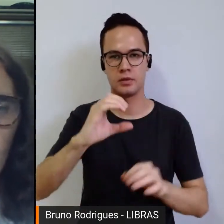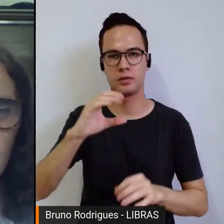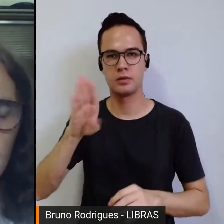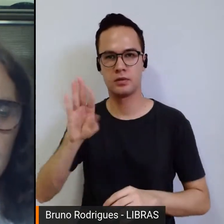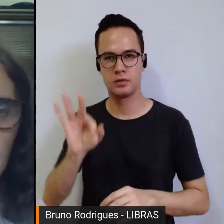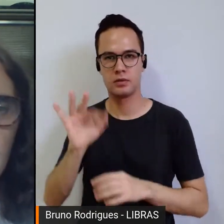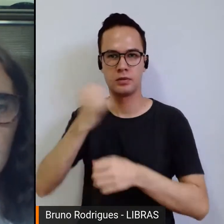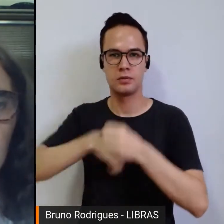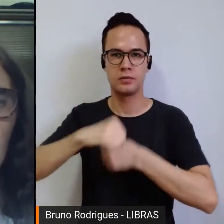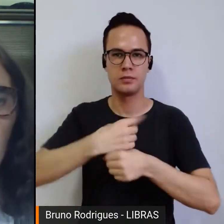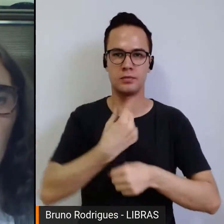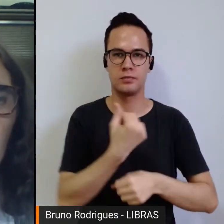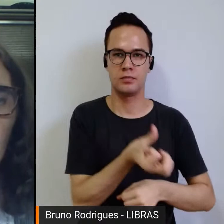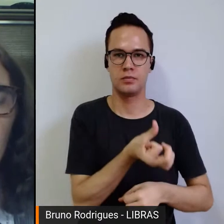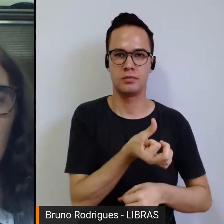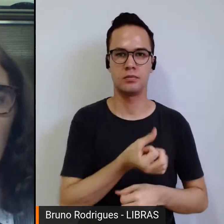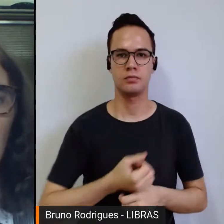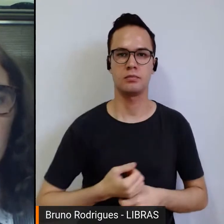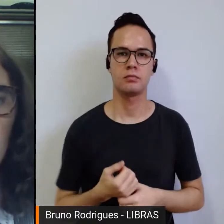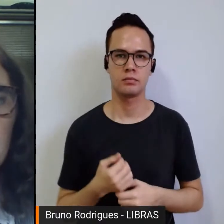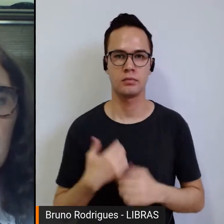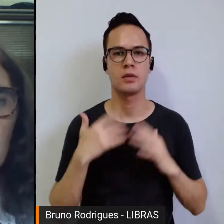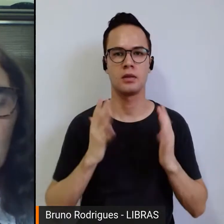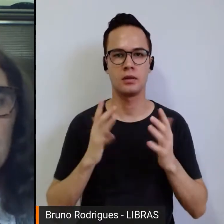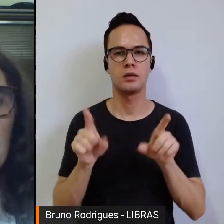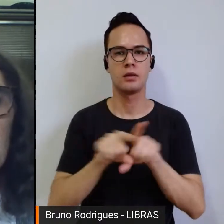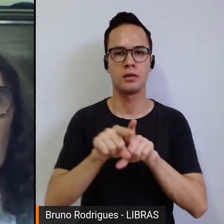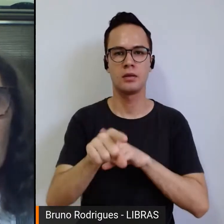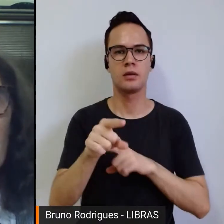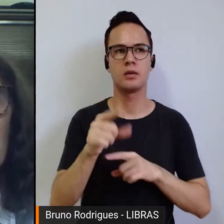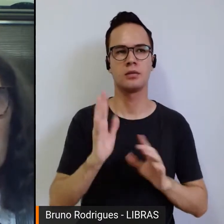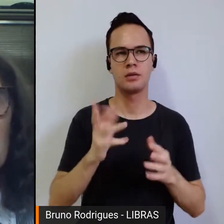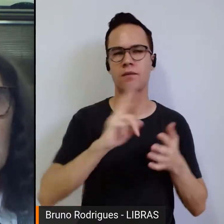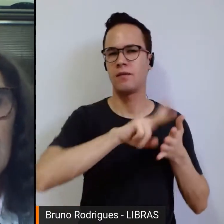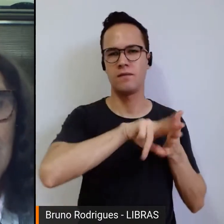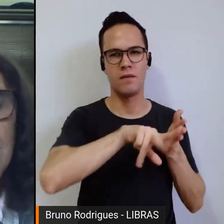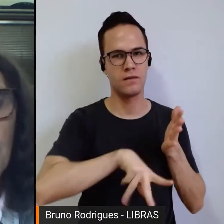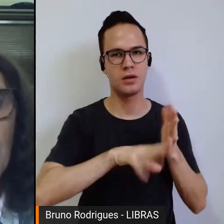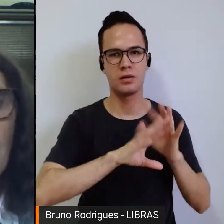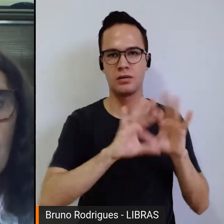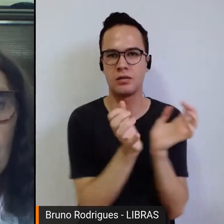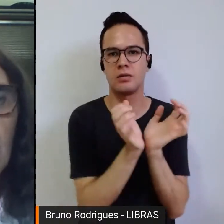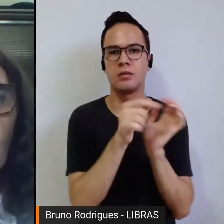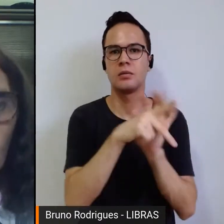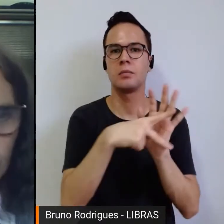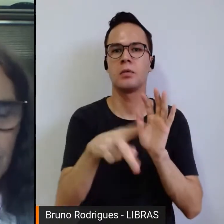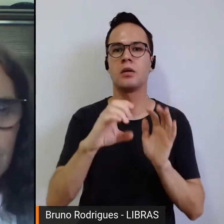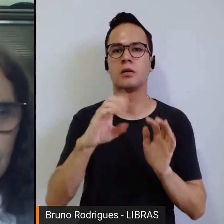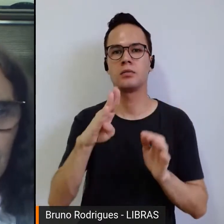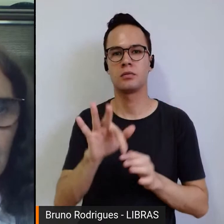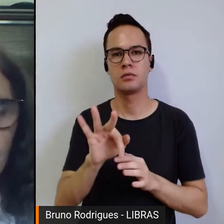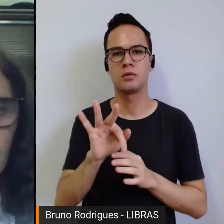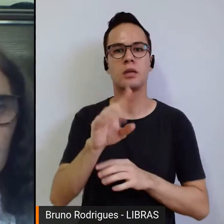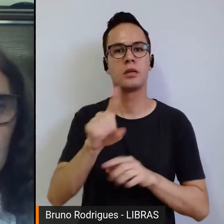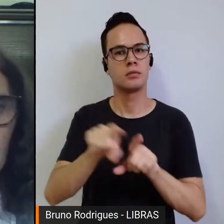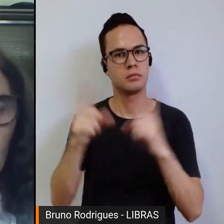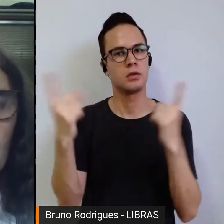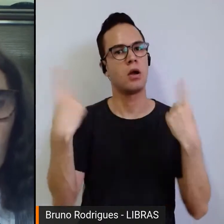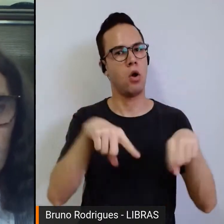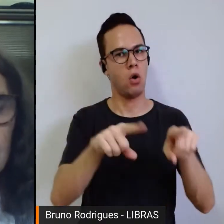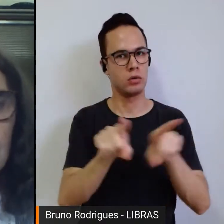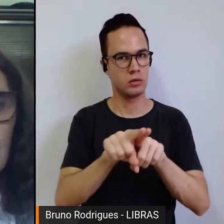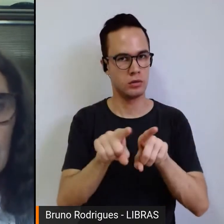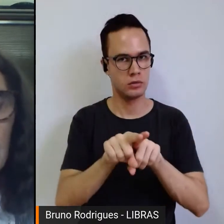em 2016, eu fiz parte de uma série de movimentos na CBF e contra a CBF,